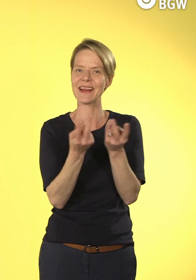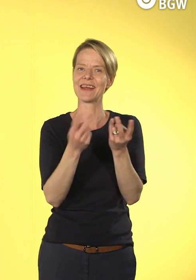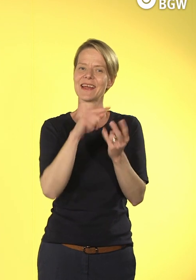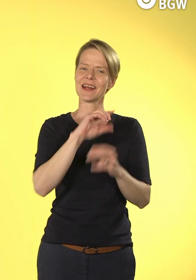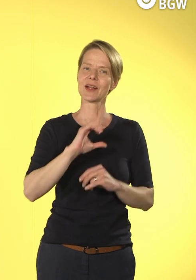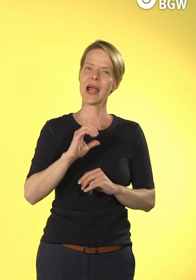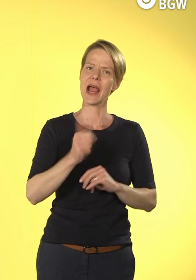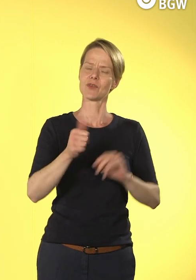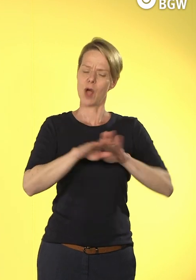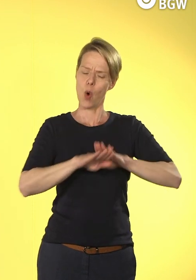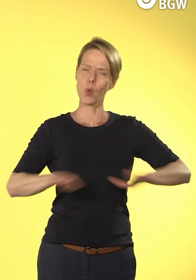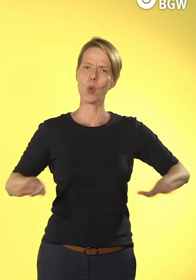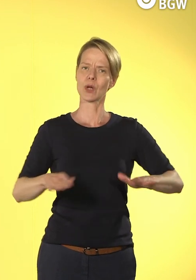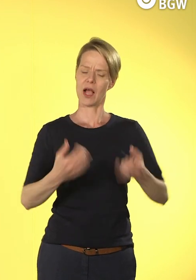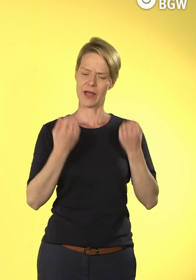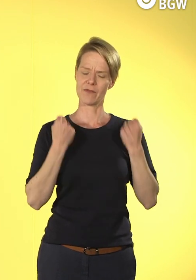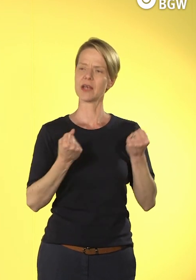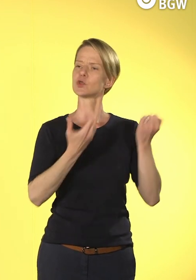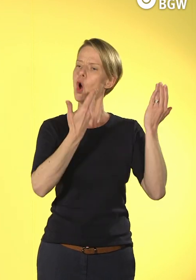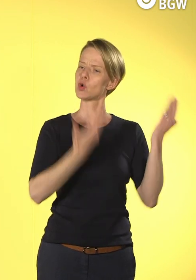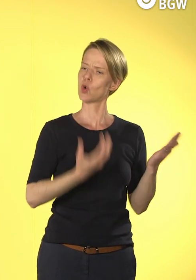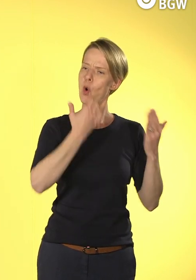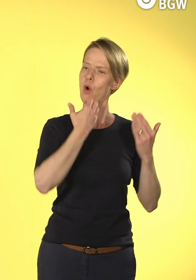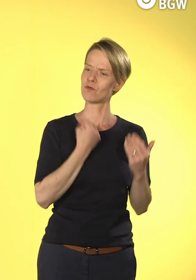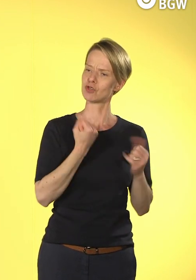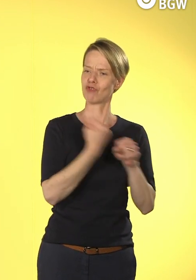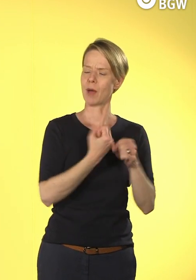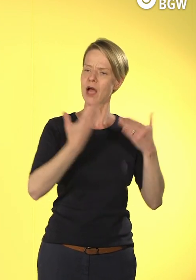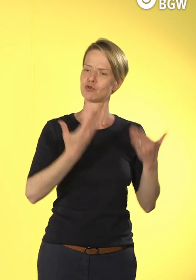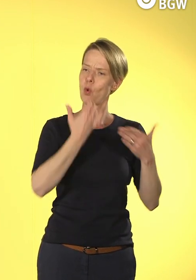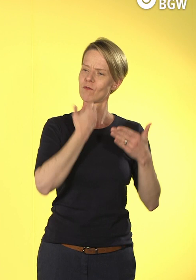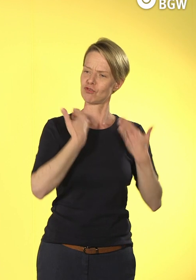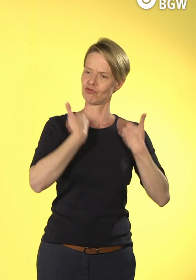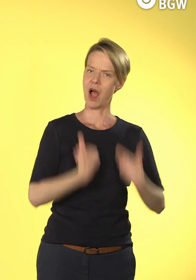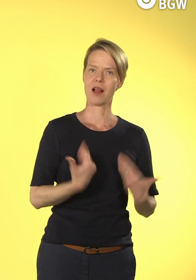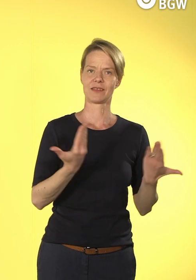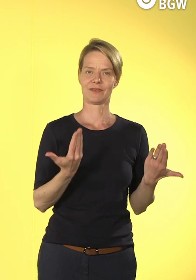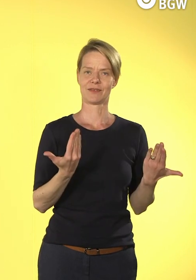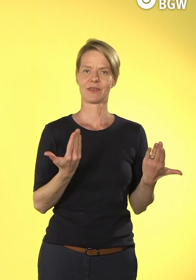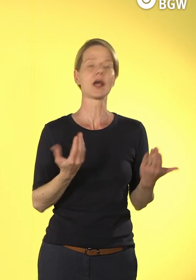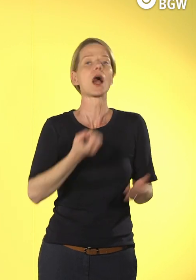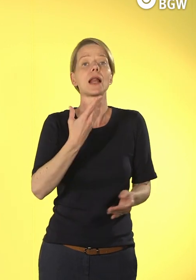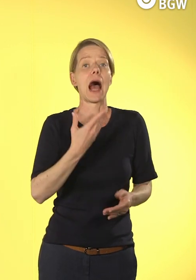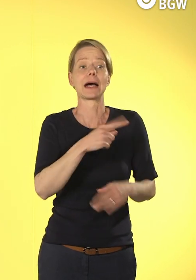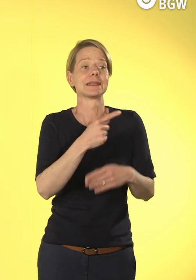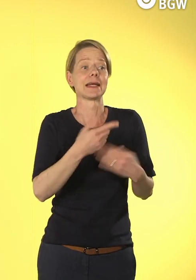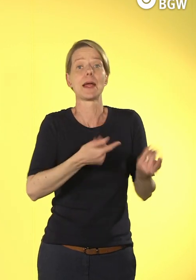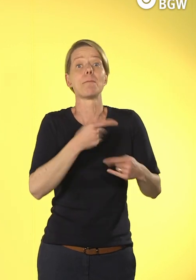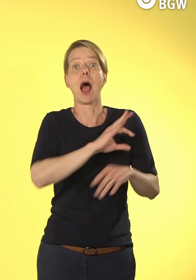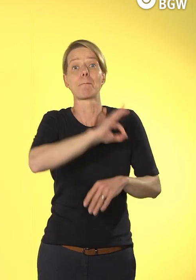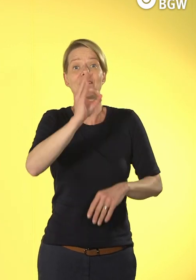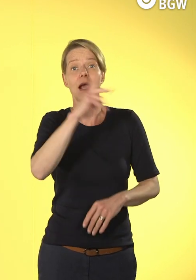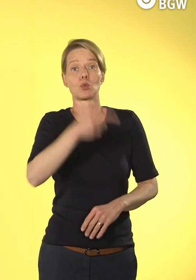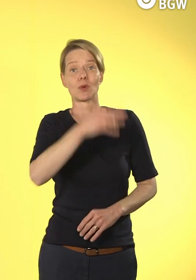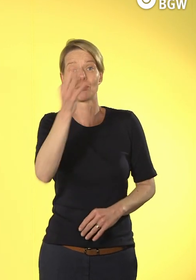sollte oder möchte, unabhängig davon, dass das Zustände sind, die man nie immer perfekt erreicht. Aber es ist eine gemeinsame Ausrichtung.